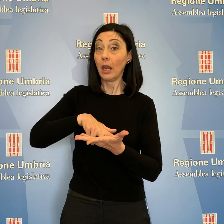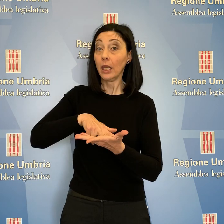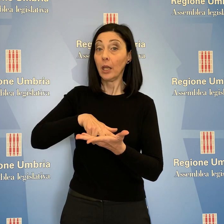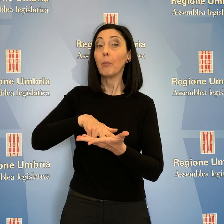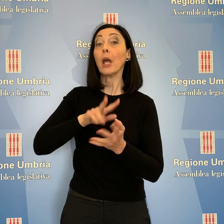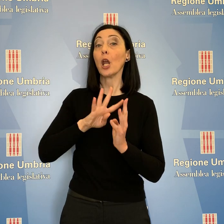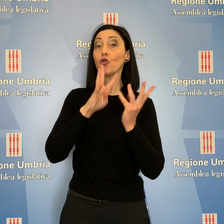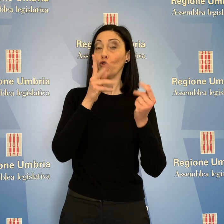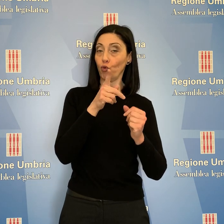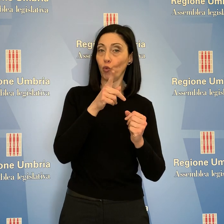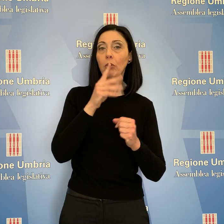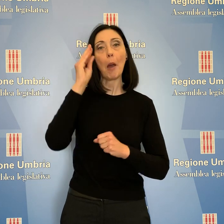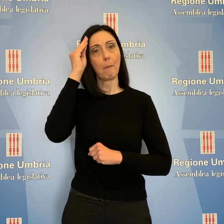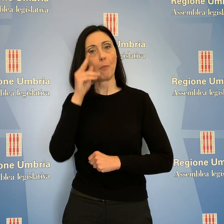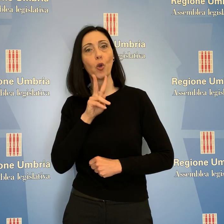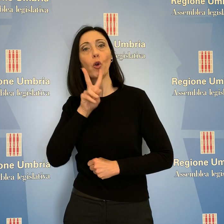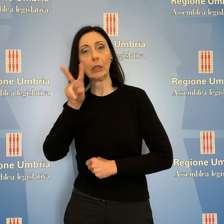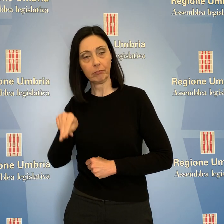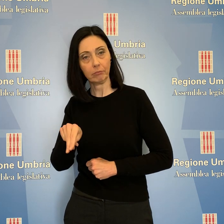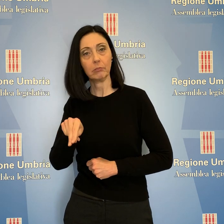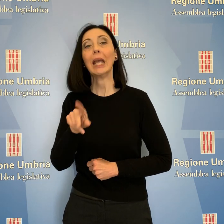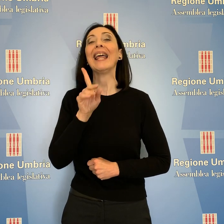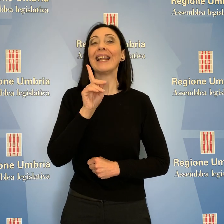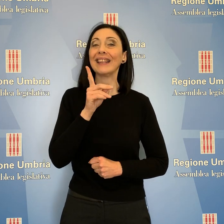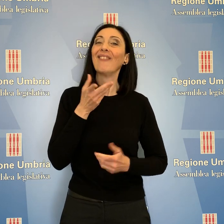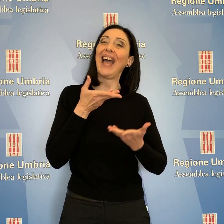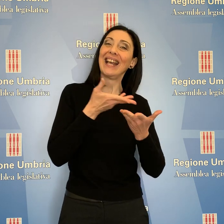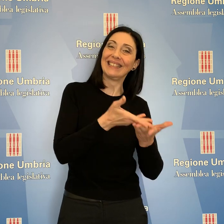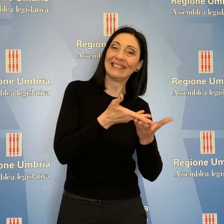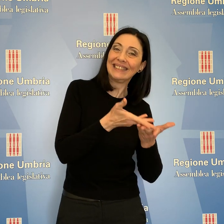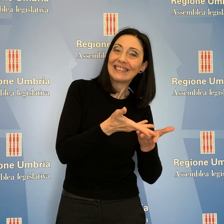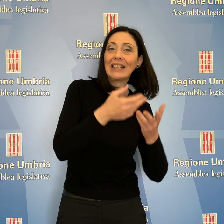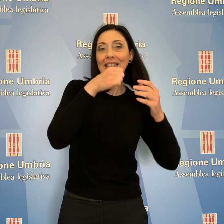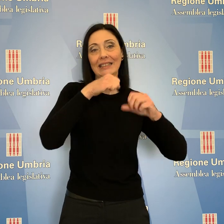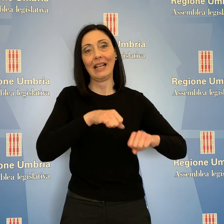Morroni, hanno regolamentato servizi attività assistenziali sul territorio.